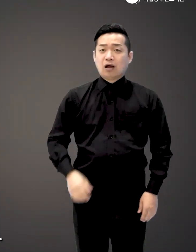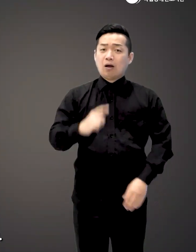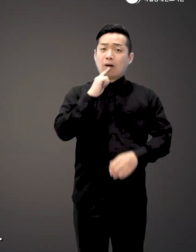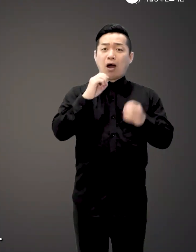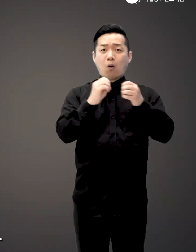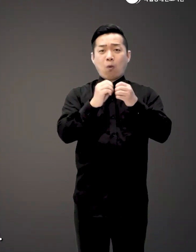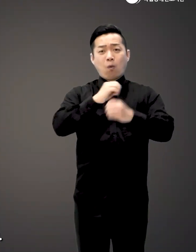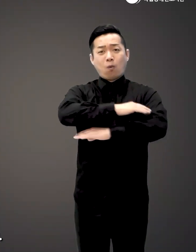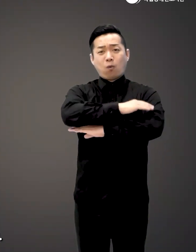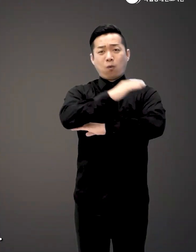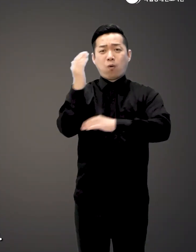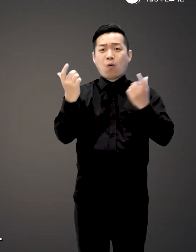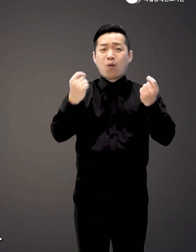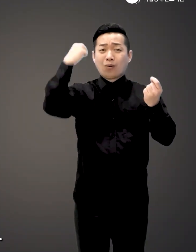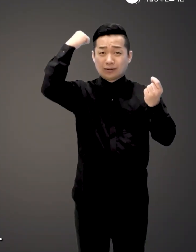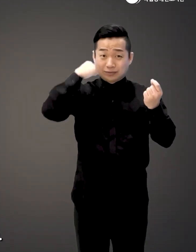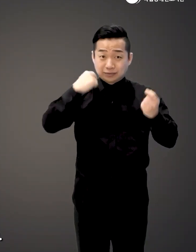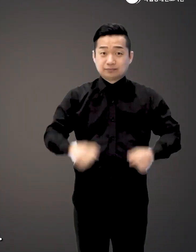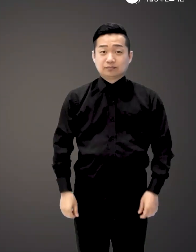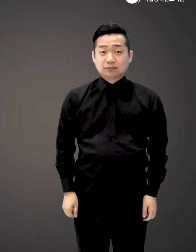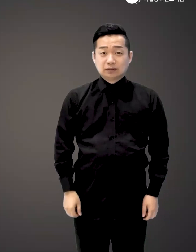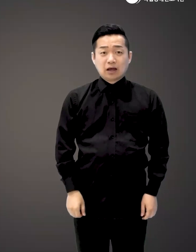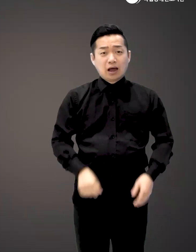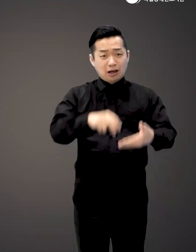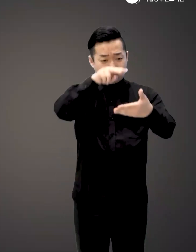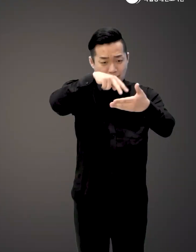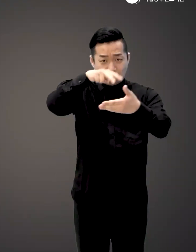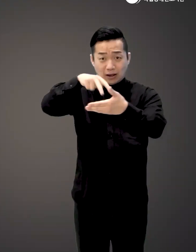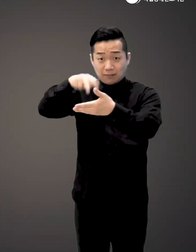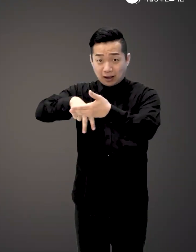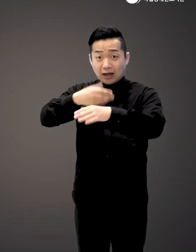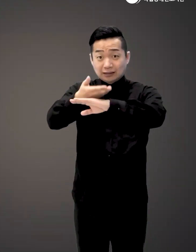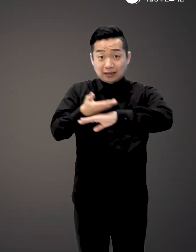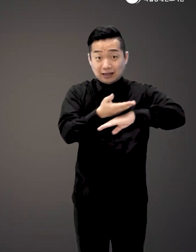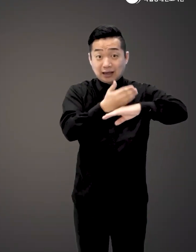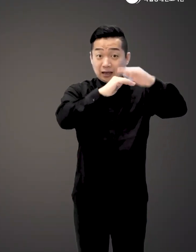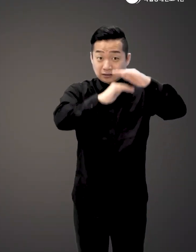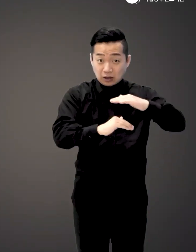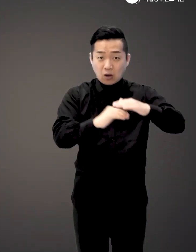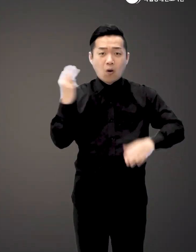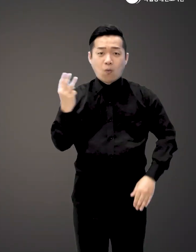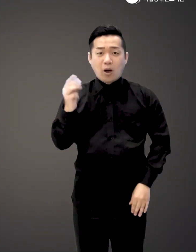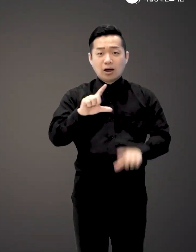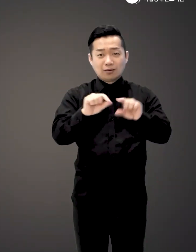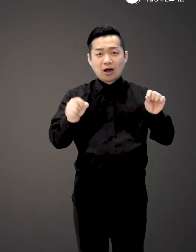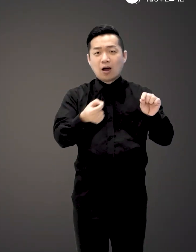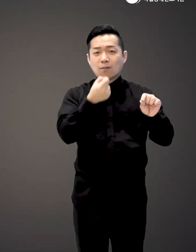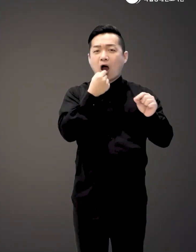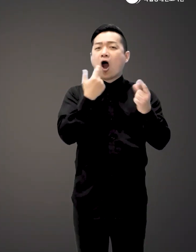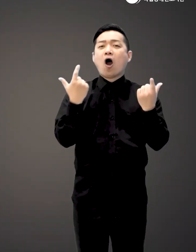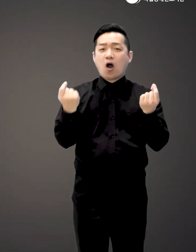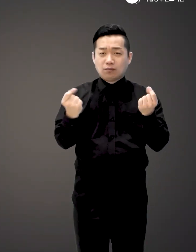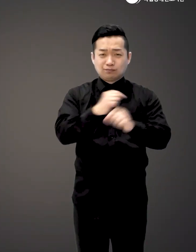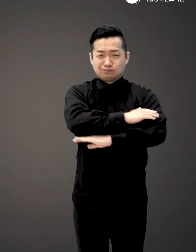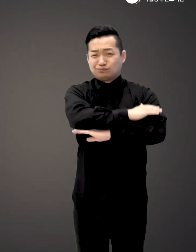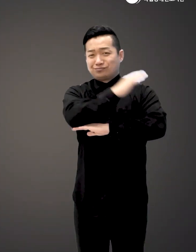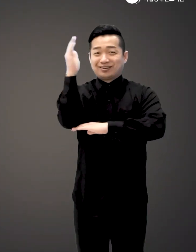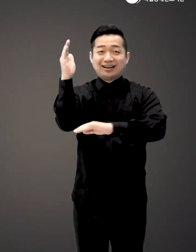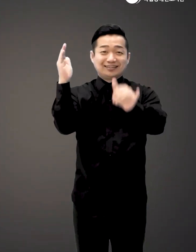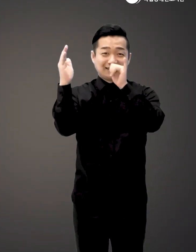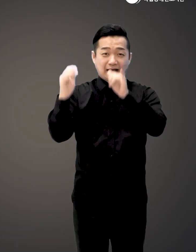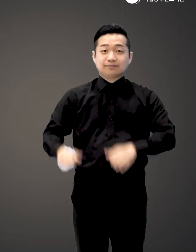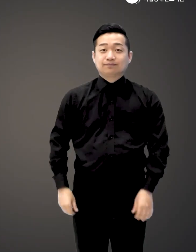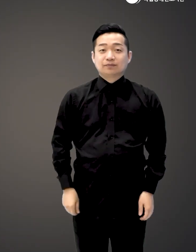왠지 소설처럼 느껴지게 합니다 매 페이지마다 각기 다른 소재들이 마치 와인의 안주인 것처럼 펼쳐져